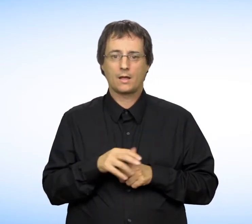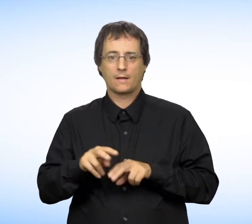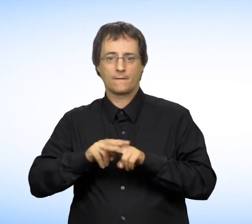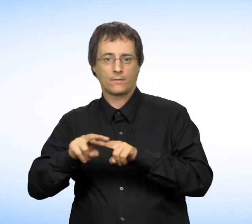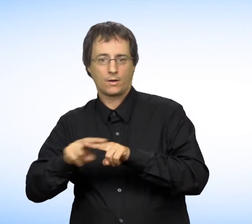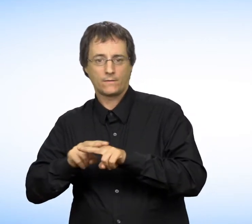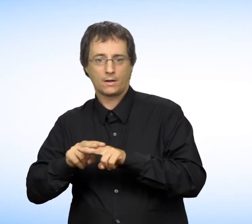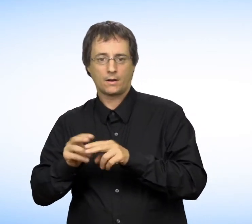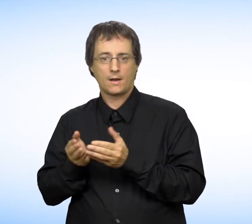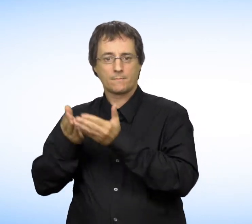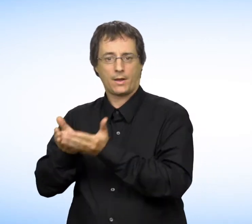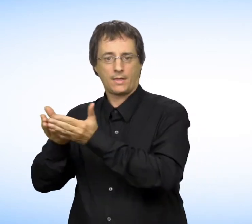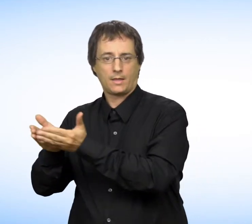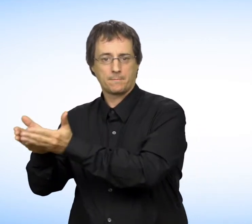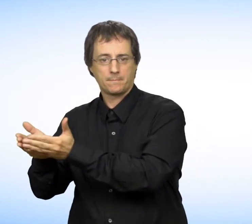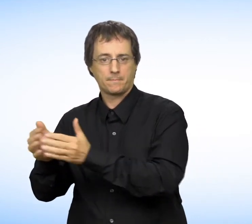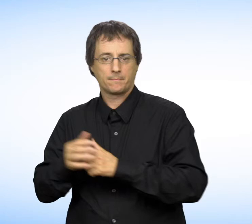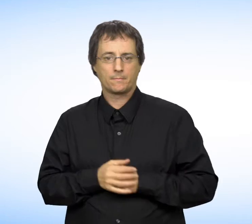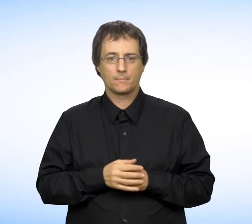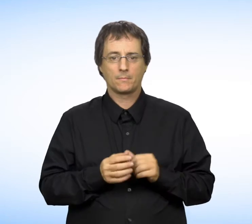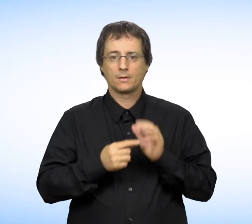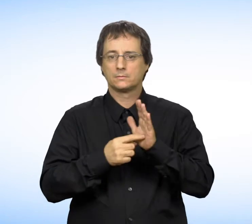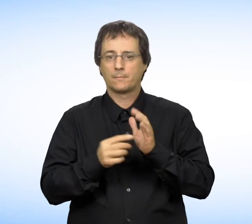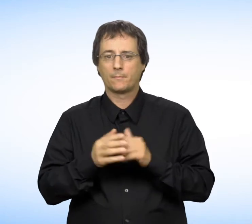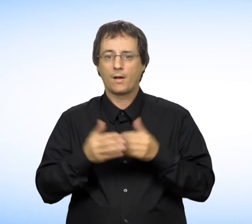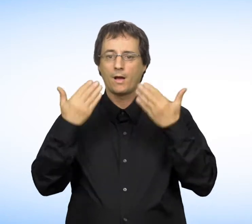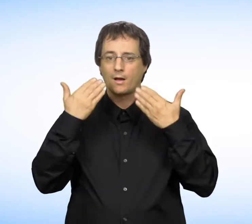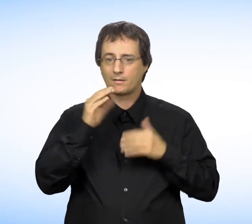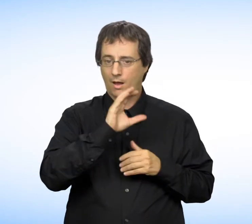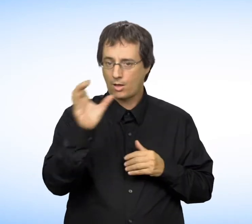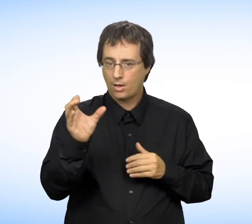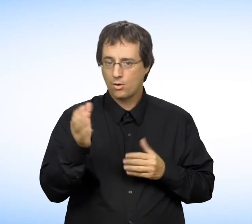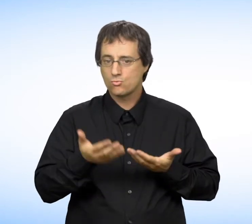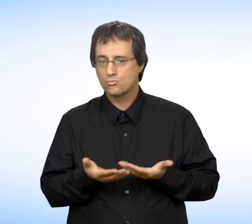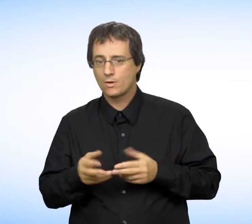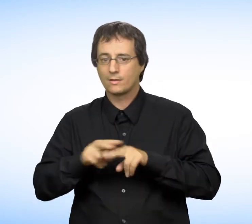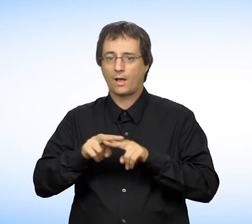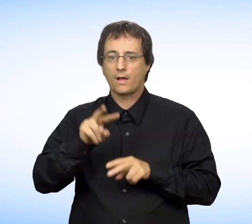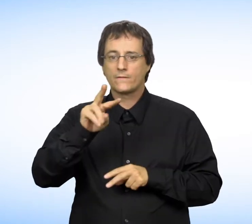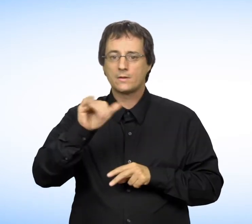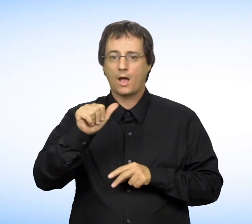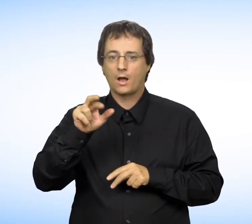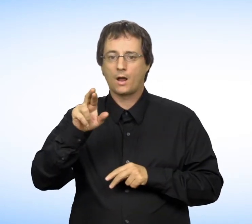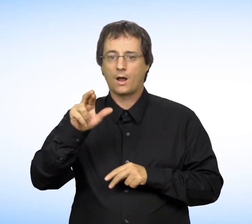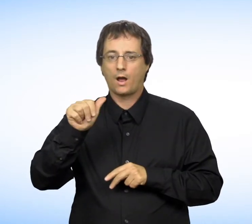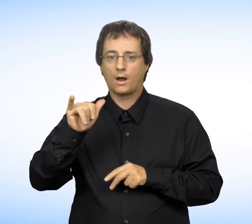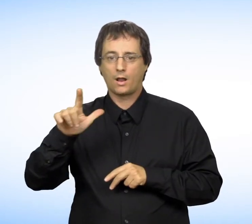aérien, ferroviaires ou maritimes, Air Canada, via rail, etc.